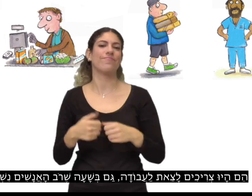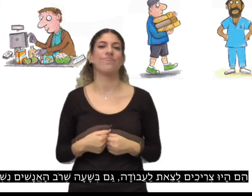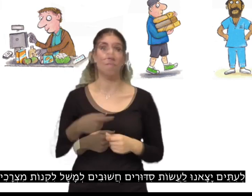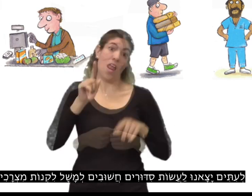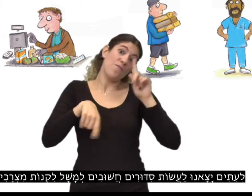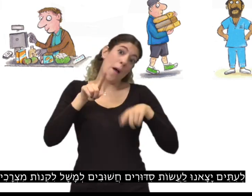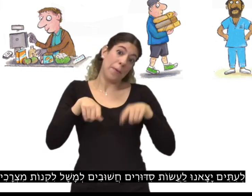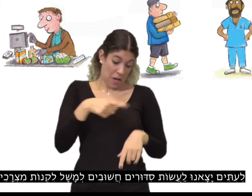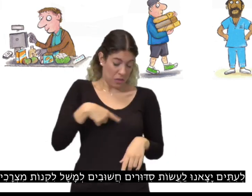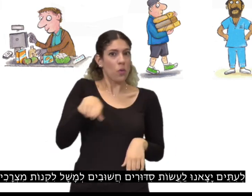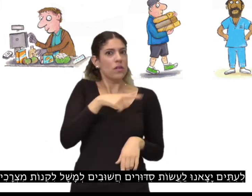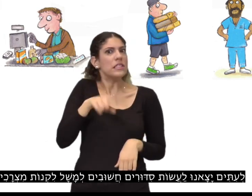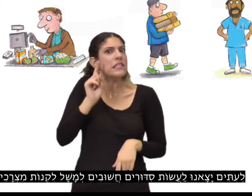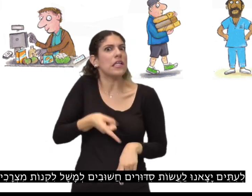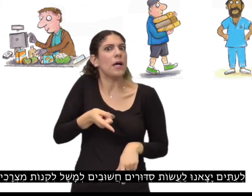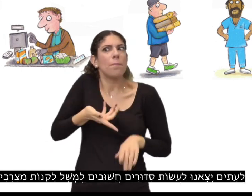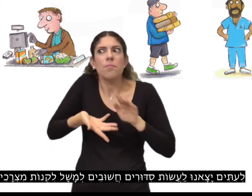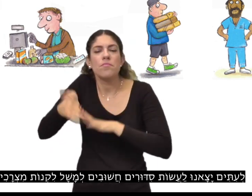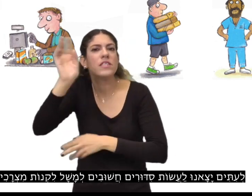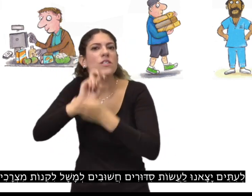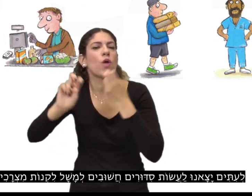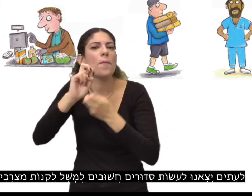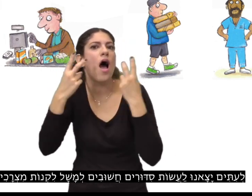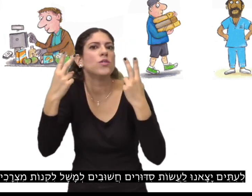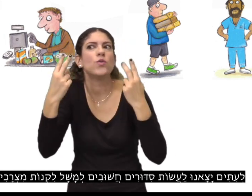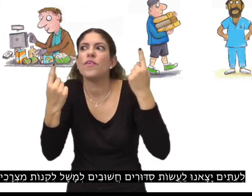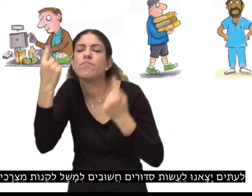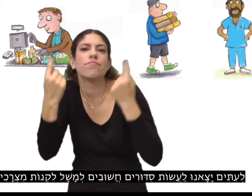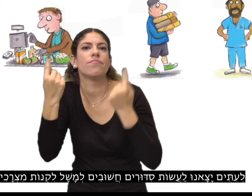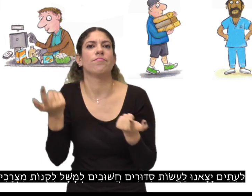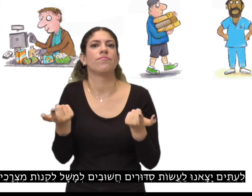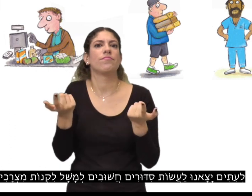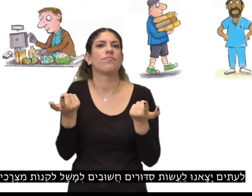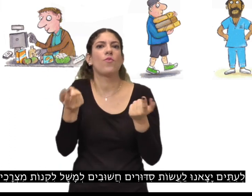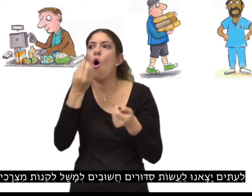בבית. לעתים יצאנו לעשות סידורים חשובים, למשל, לקנות מצרכים בסופר.